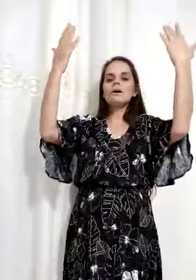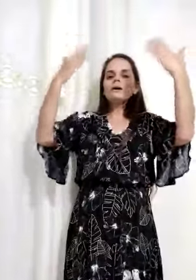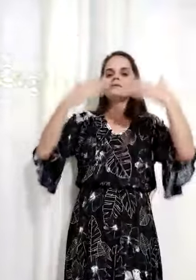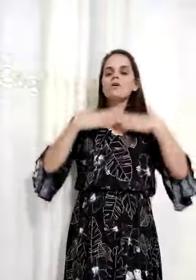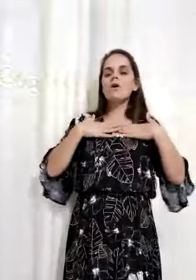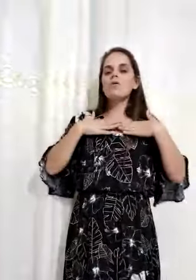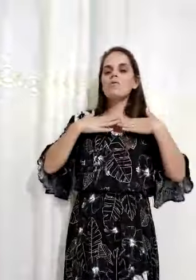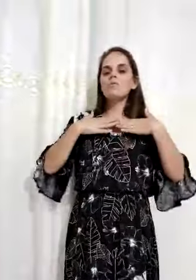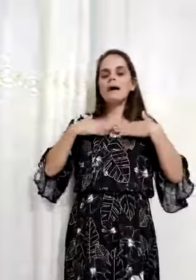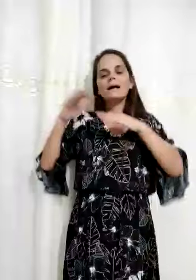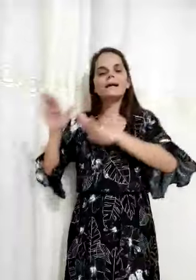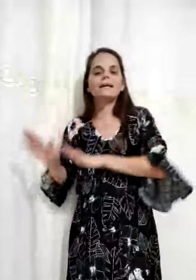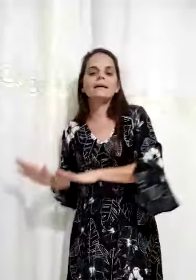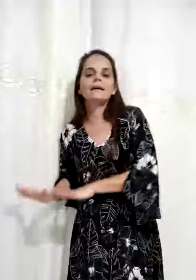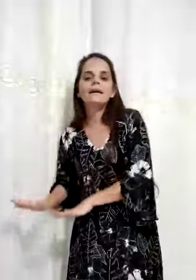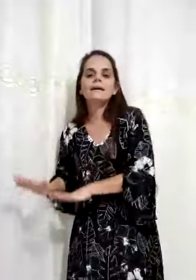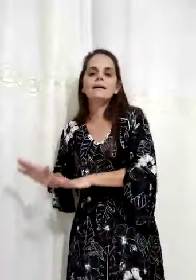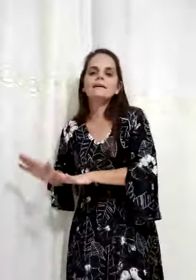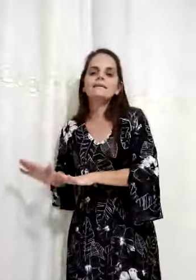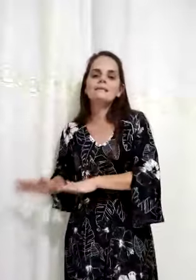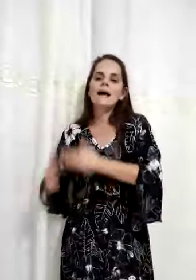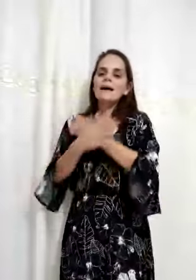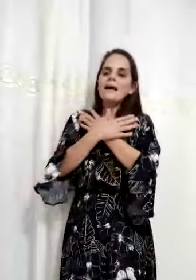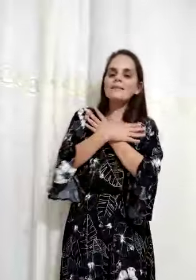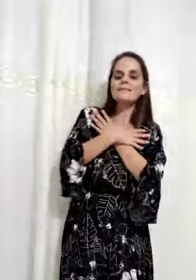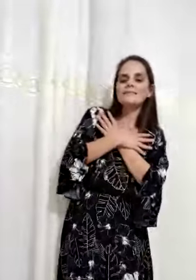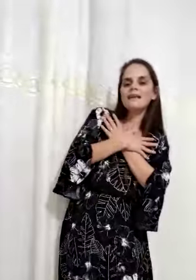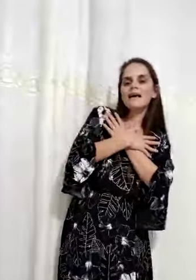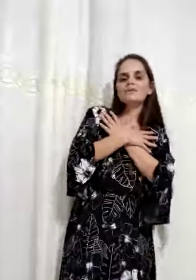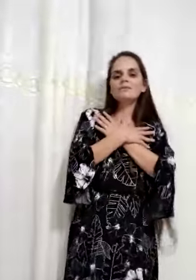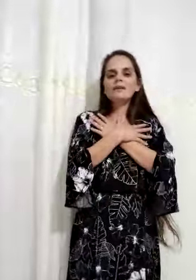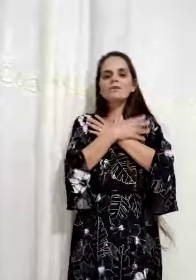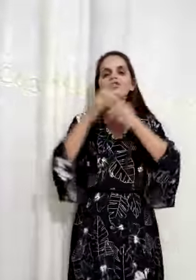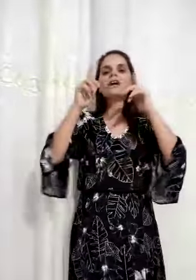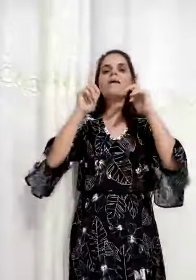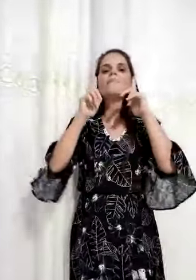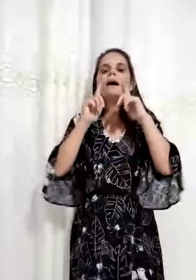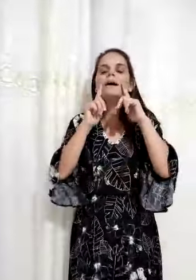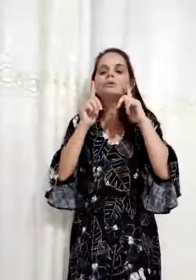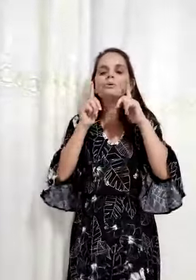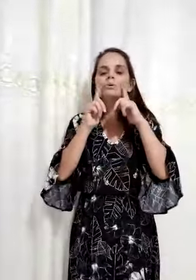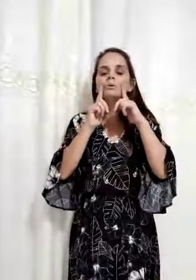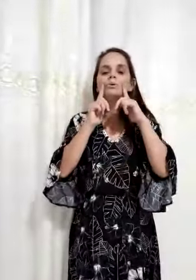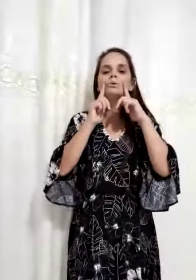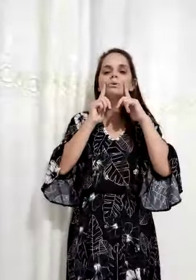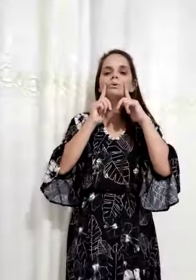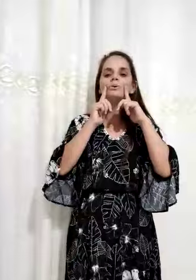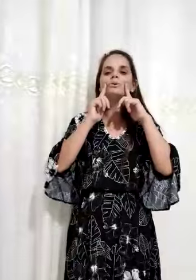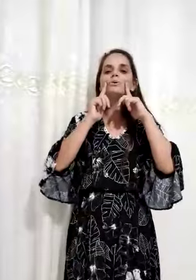Sou uma criança e aceito o Teu chamado